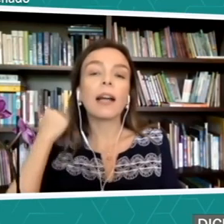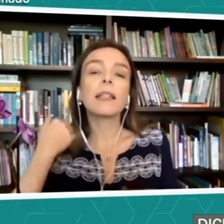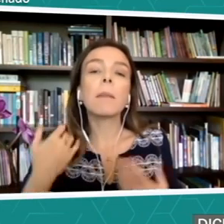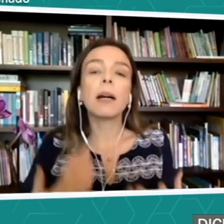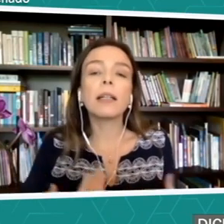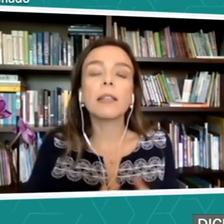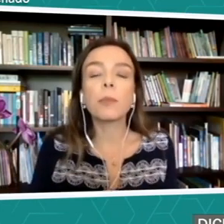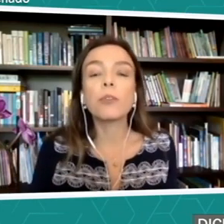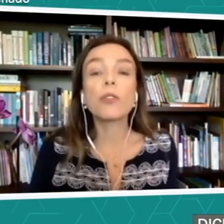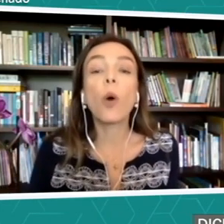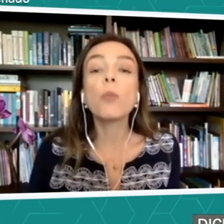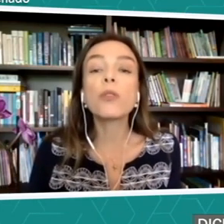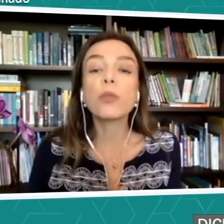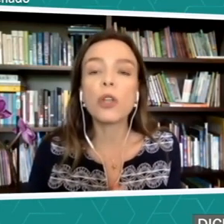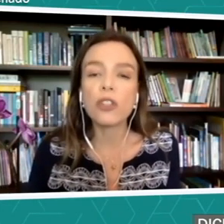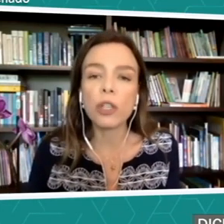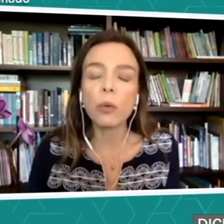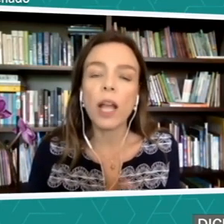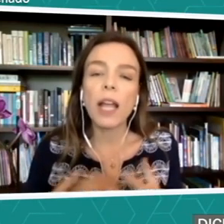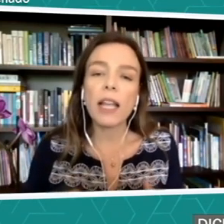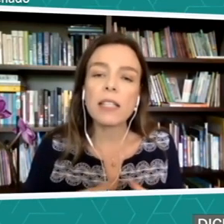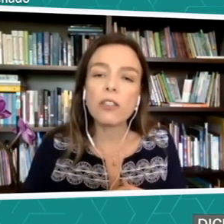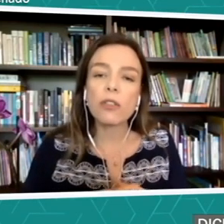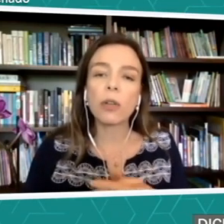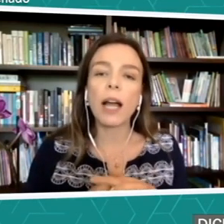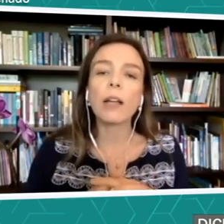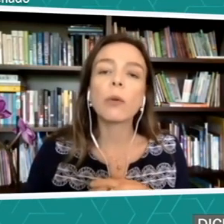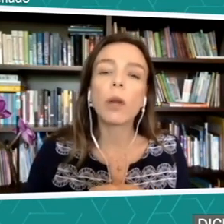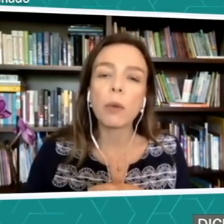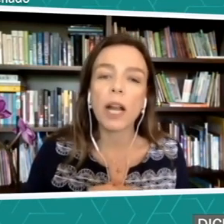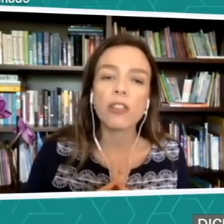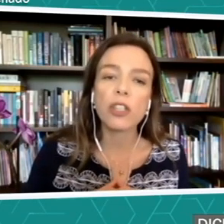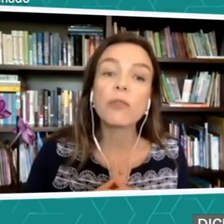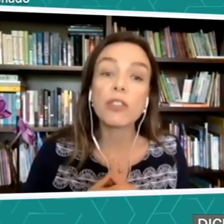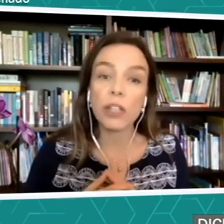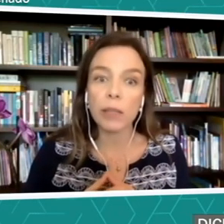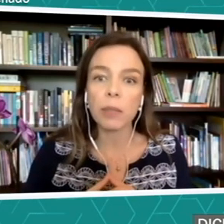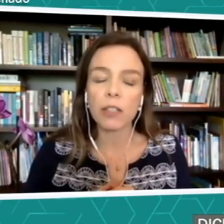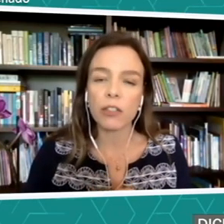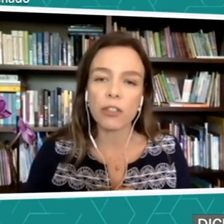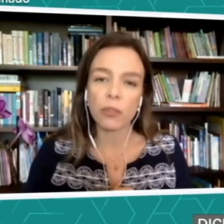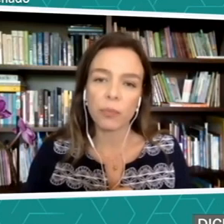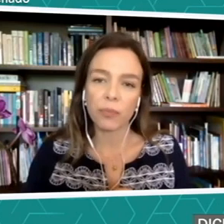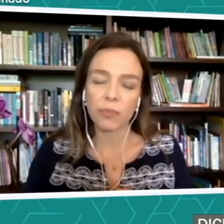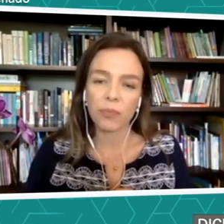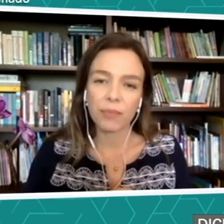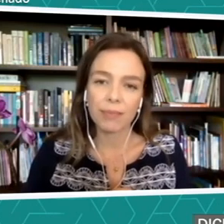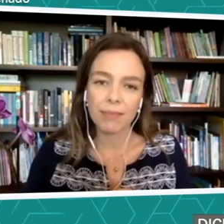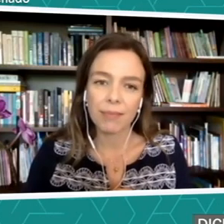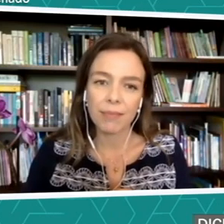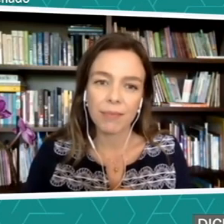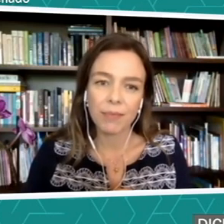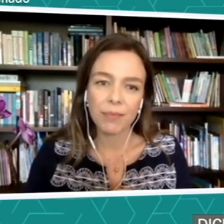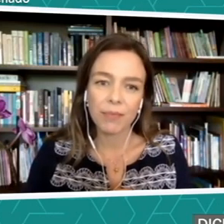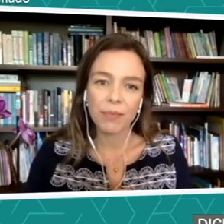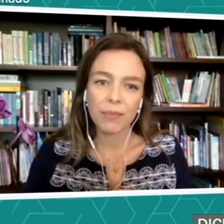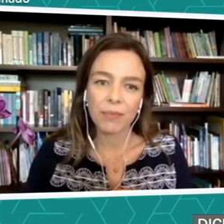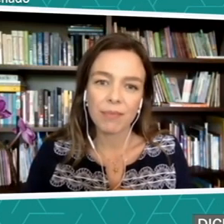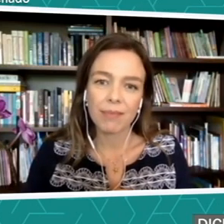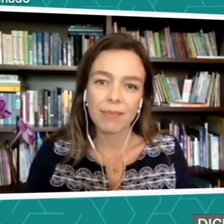demanda, como surgiu esse dicionário colaborativo de libras. Olá, gente. É um prazer